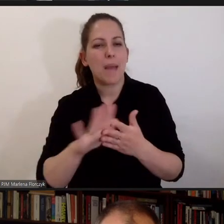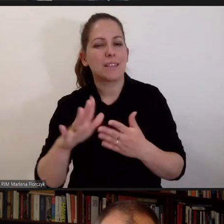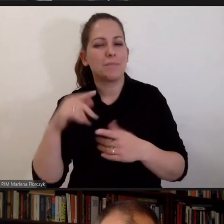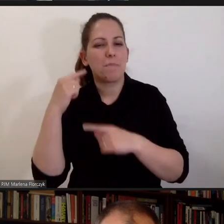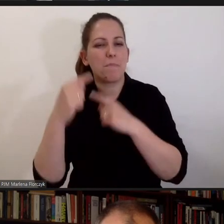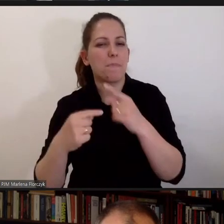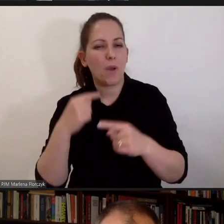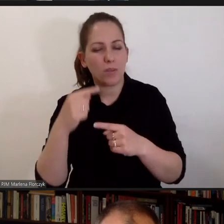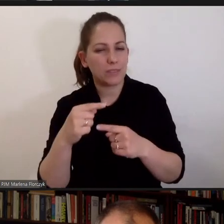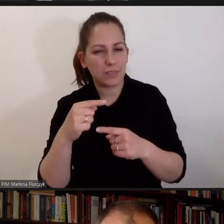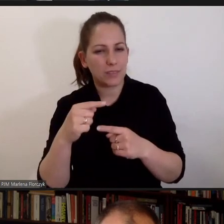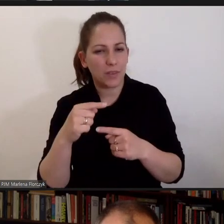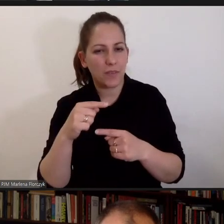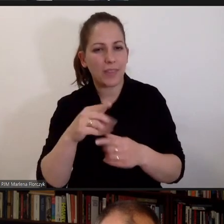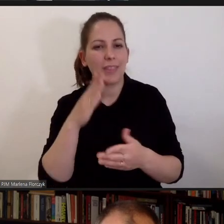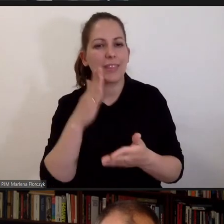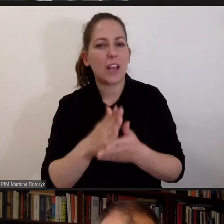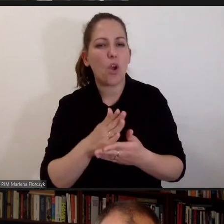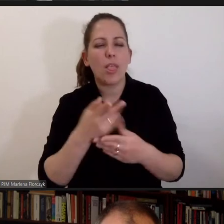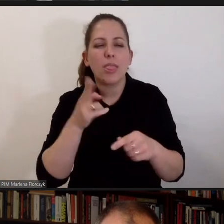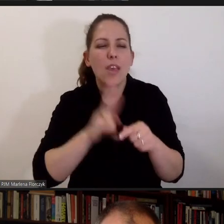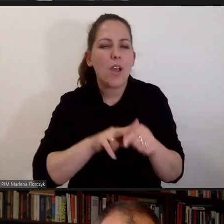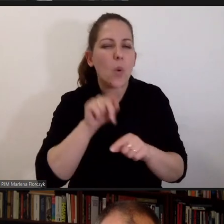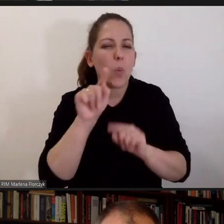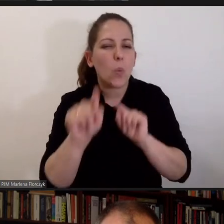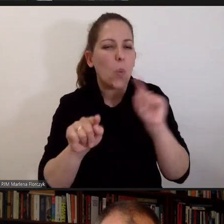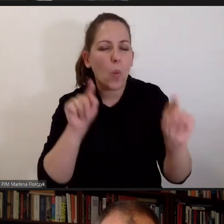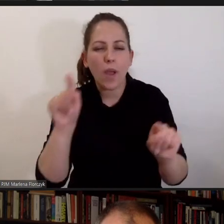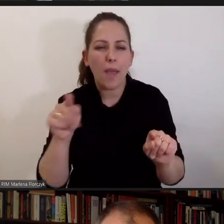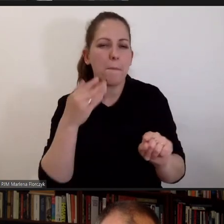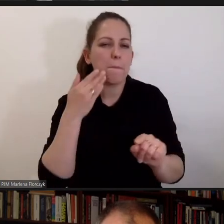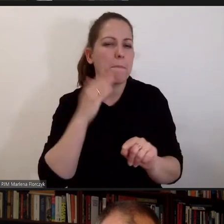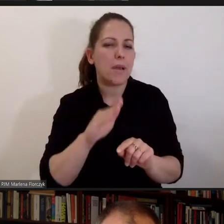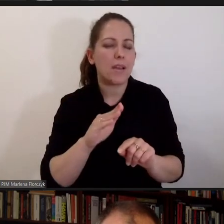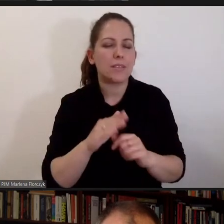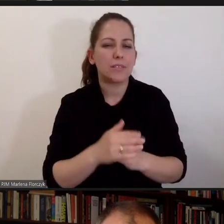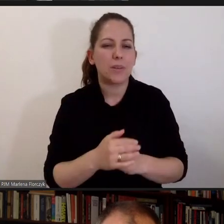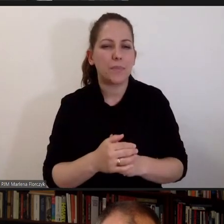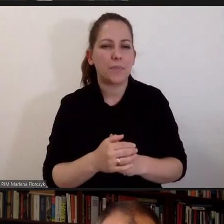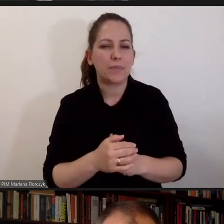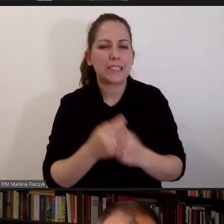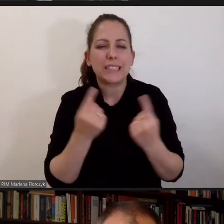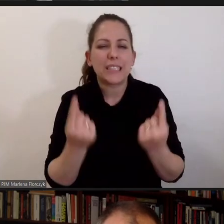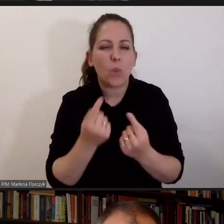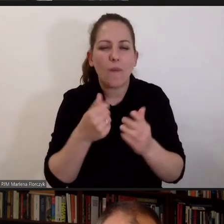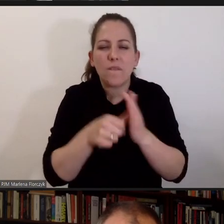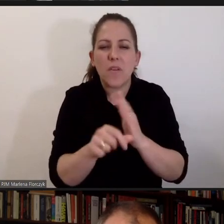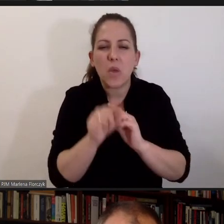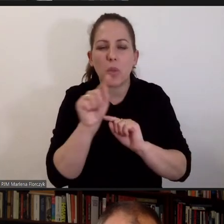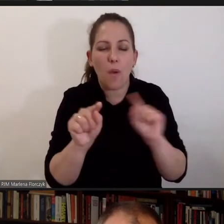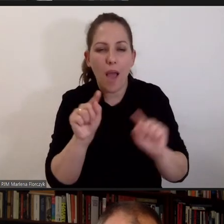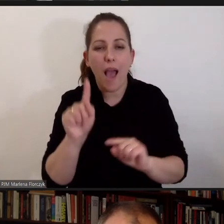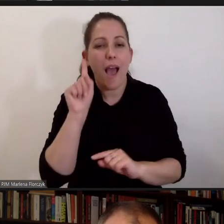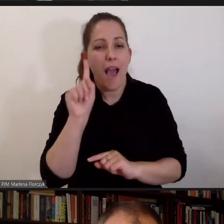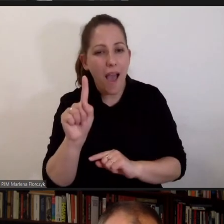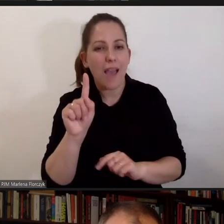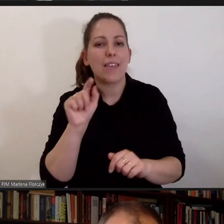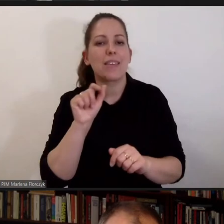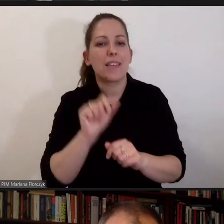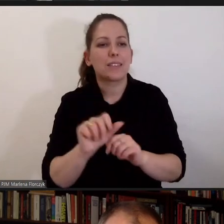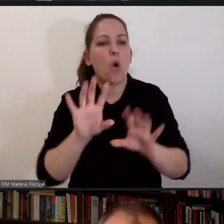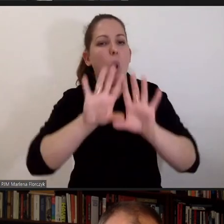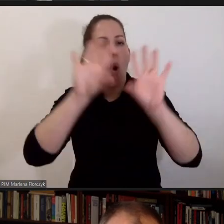tylko w niektórych bardzo sytuacji, natomiast jest takie